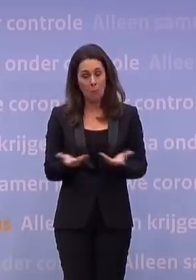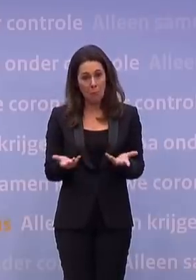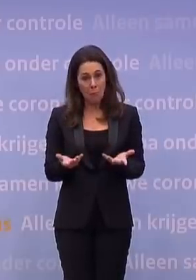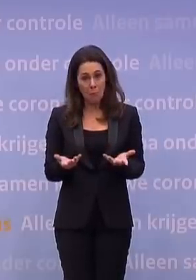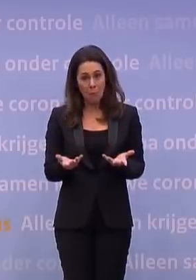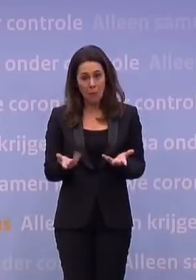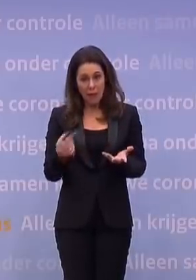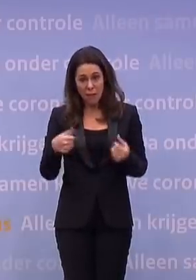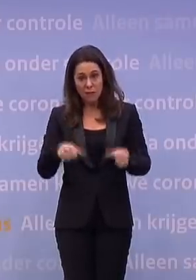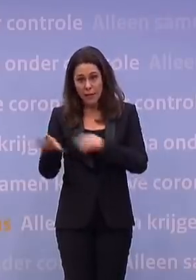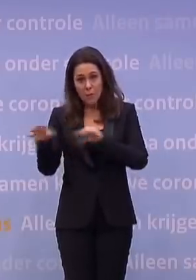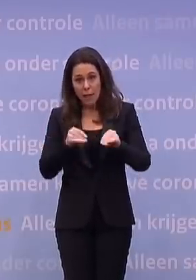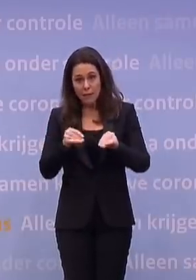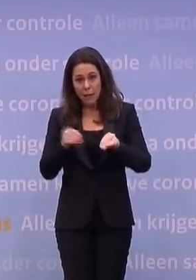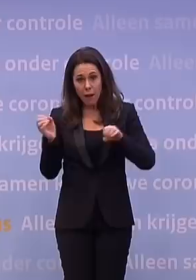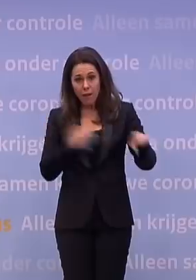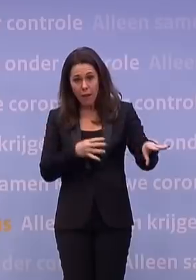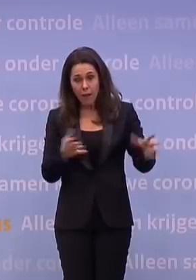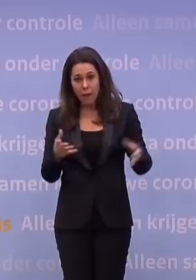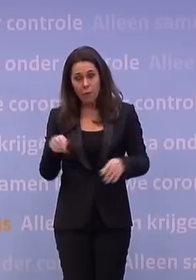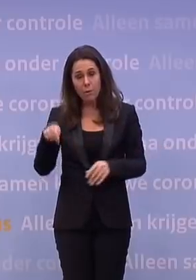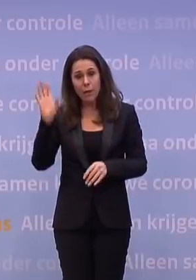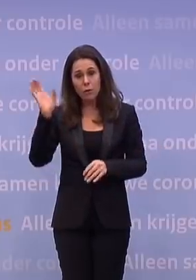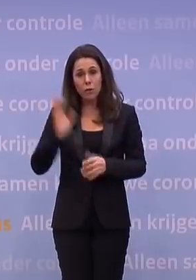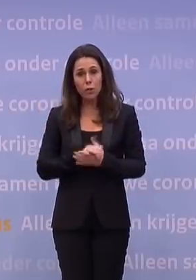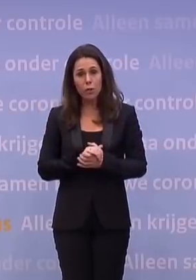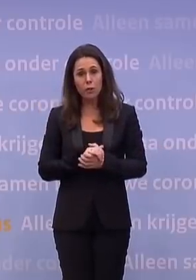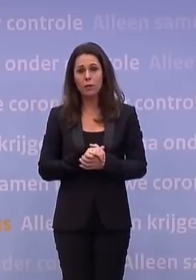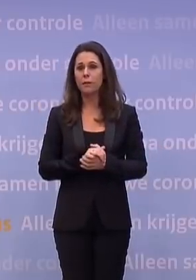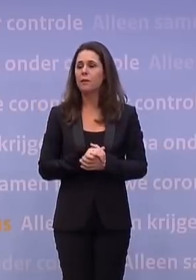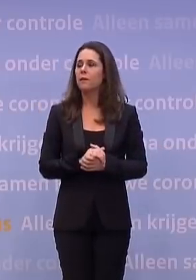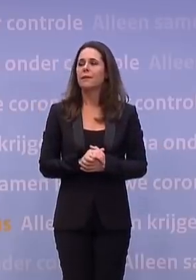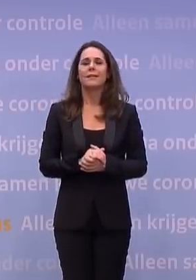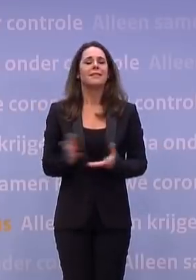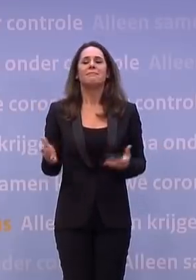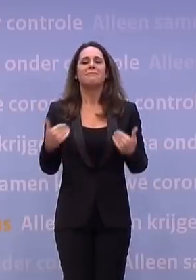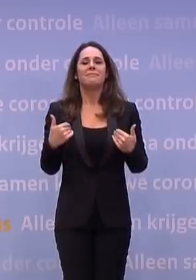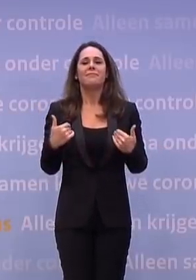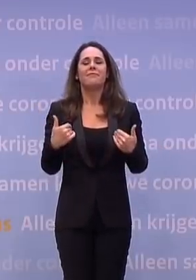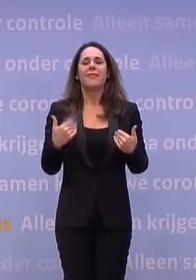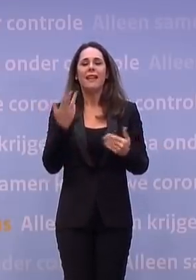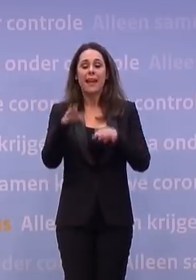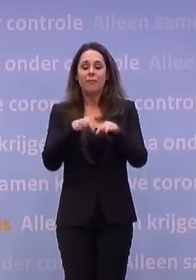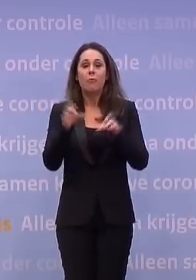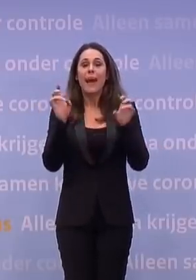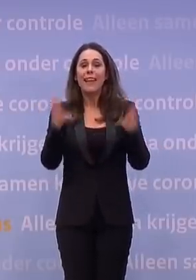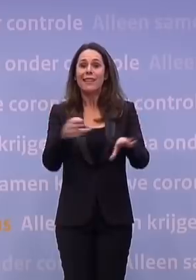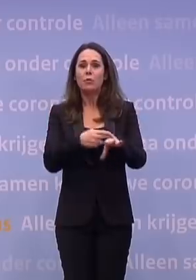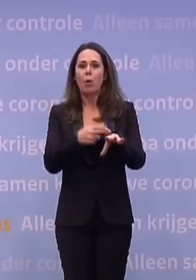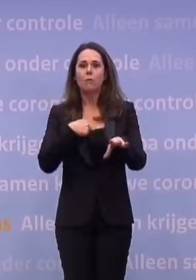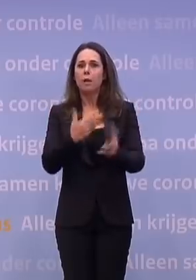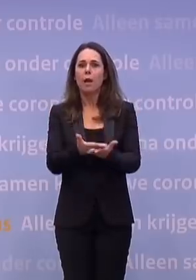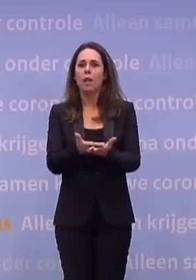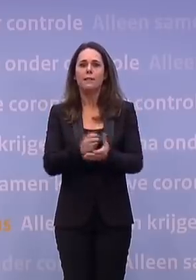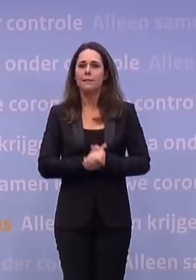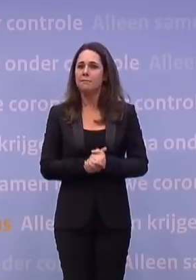van de strenge maatregelen af zouden kunnen, premier Rutte. Je kunt niet garanderen dat er na 9 februari niks meer nodig is. Dat kun je niet